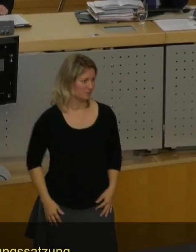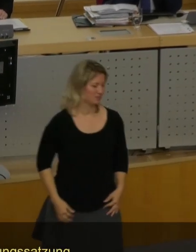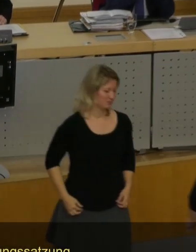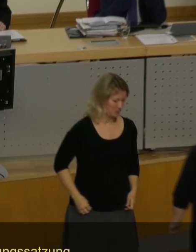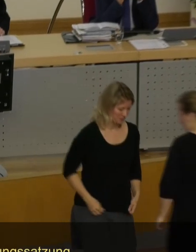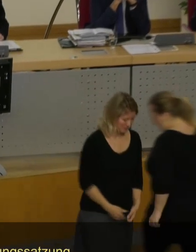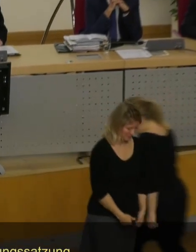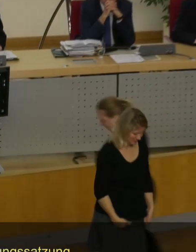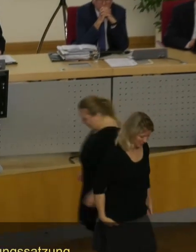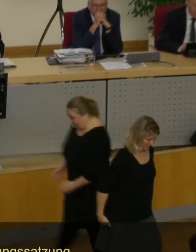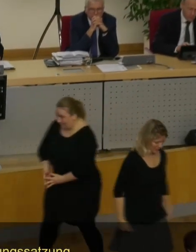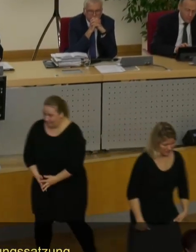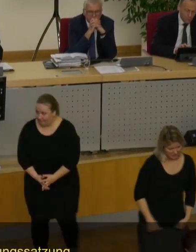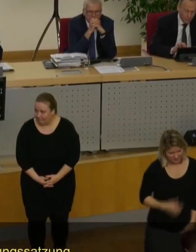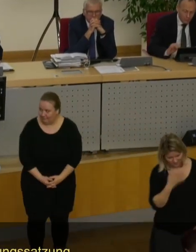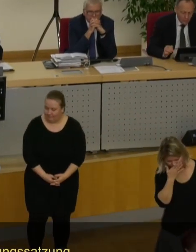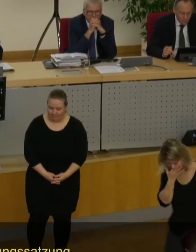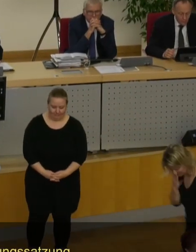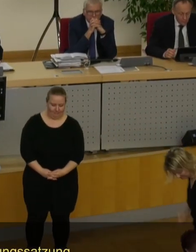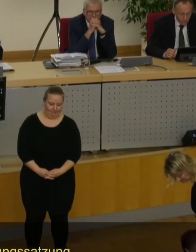Die nächste Wortmeldung, Herr Genschmer.